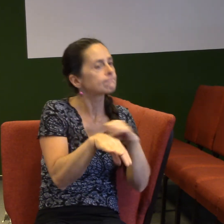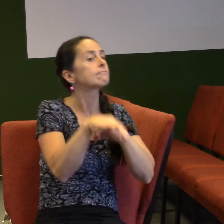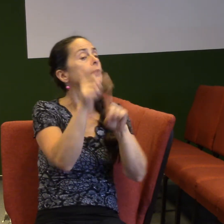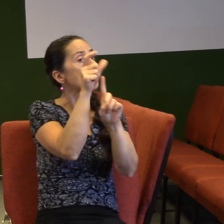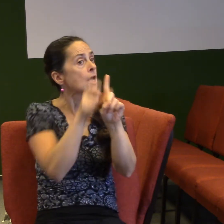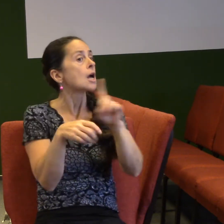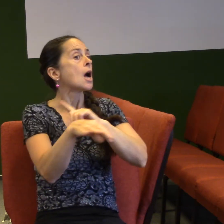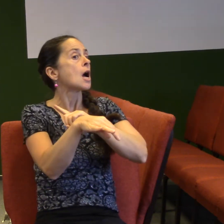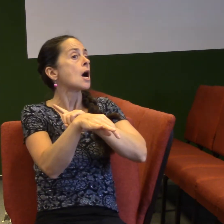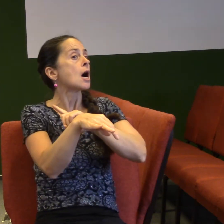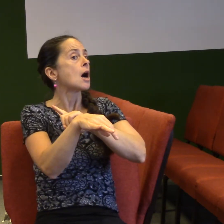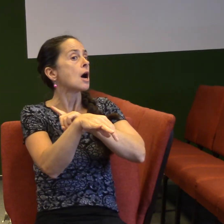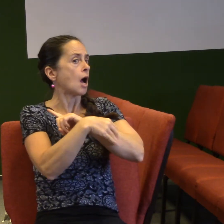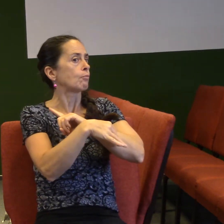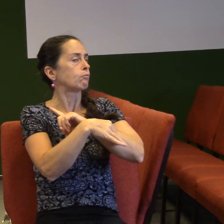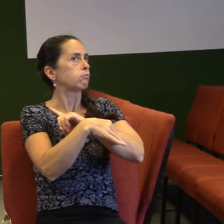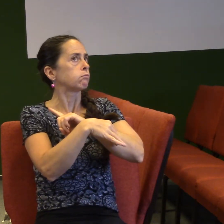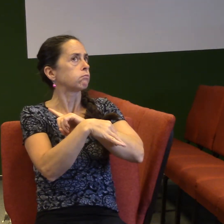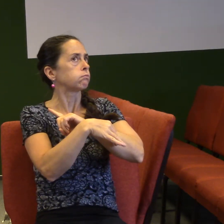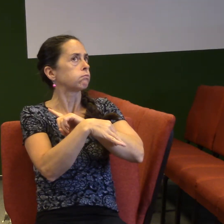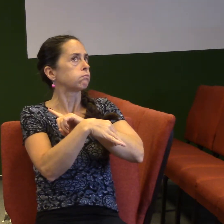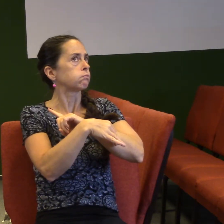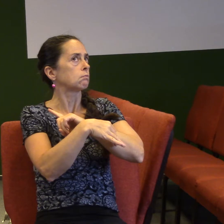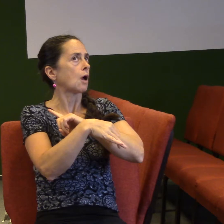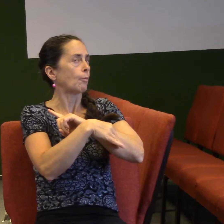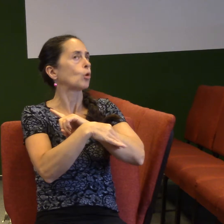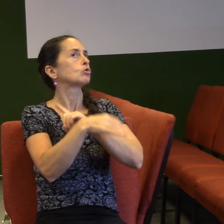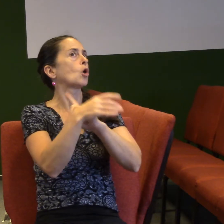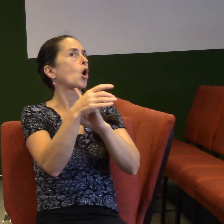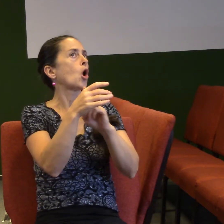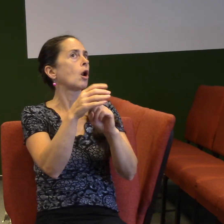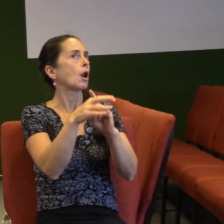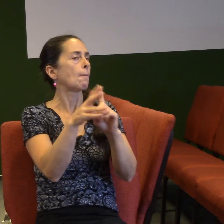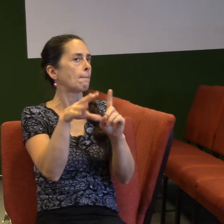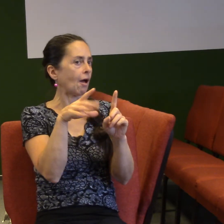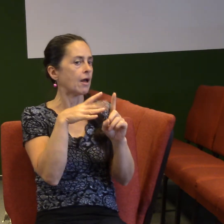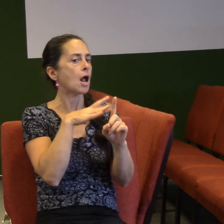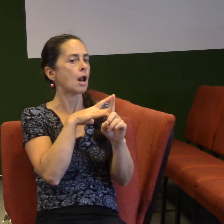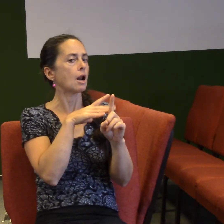mluví, je tam nejkrásnější kapitola o lásce, 13. kapitola. Je tam